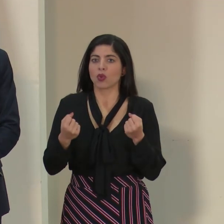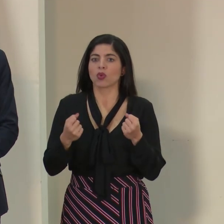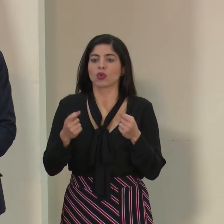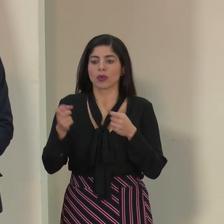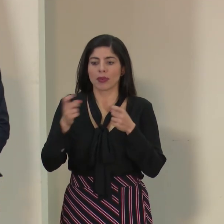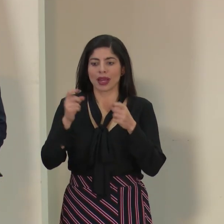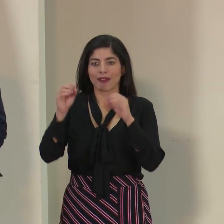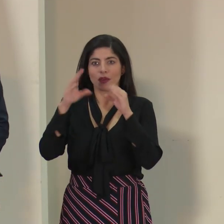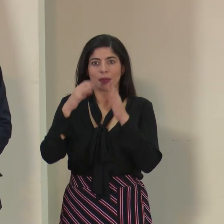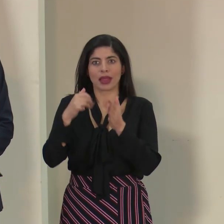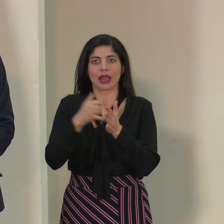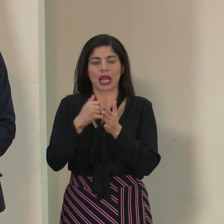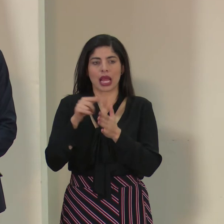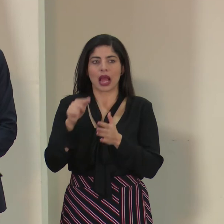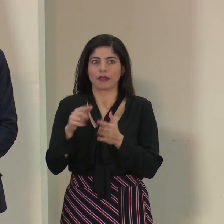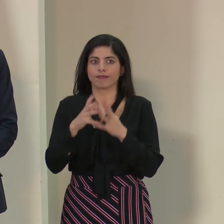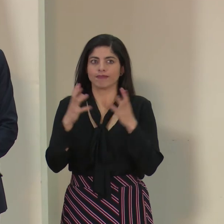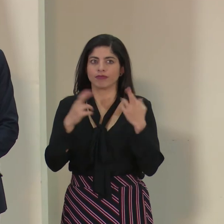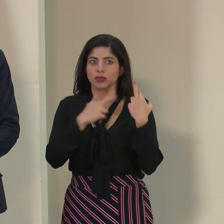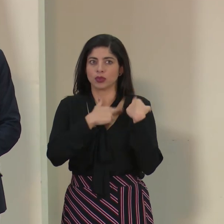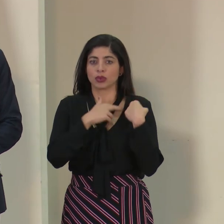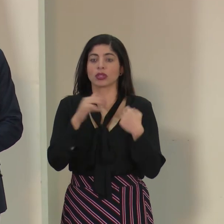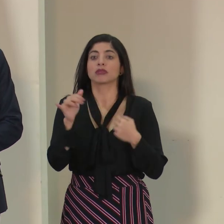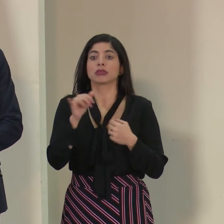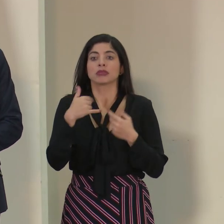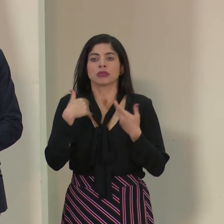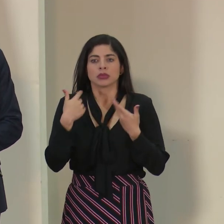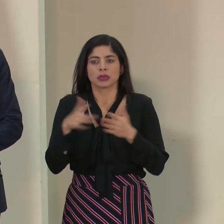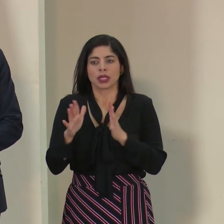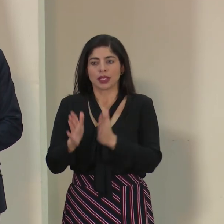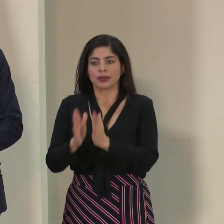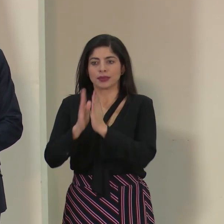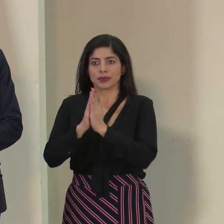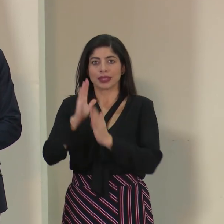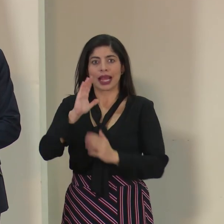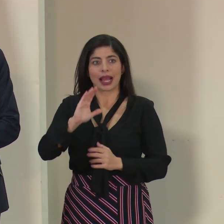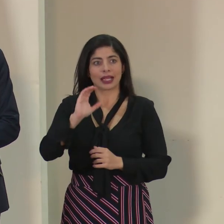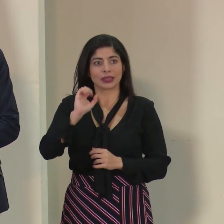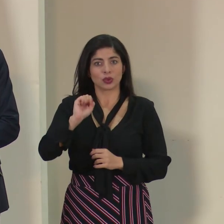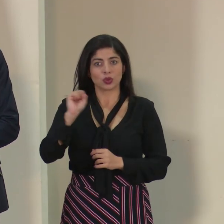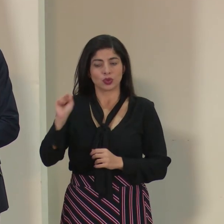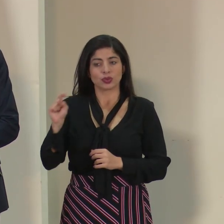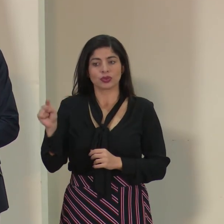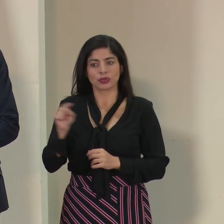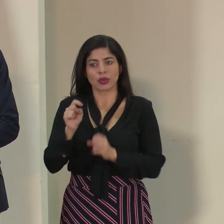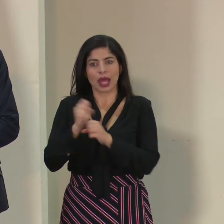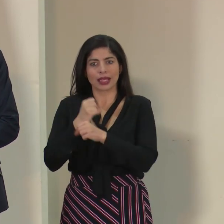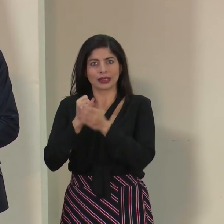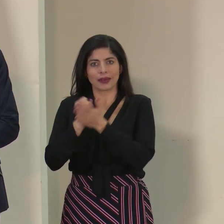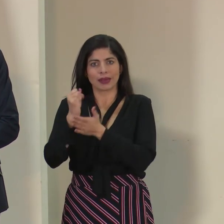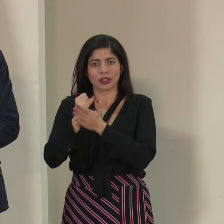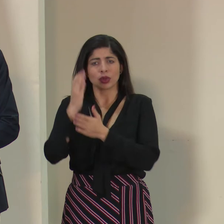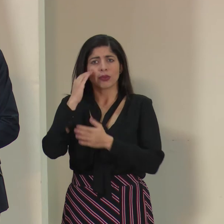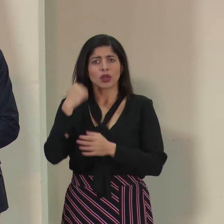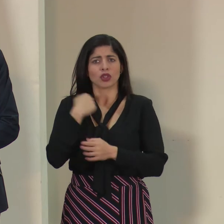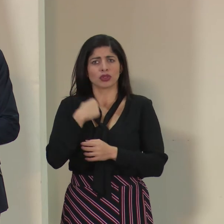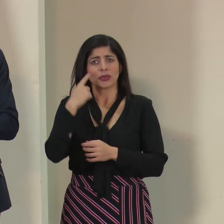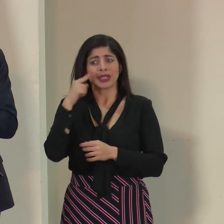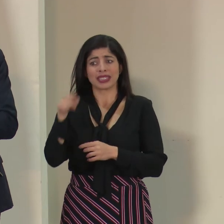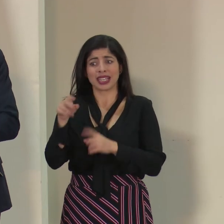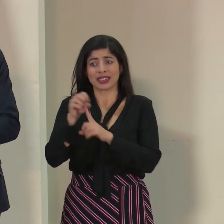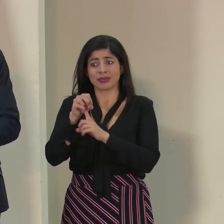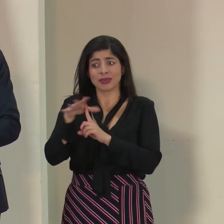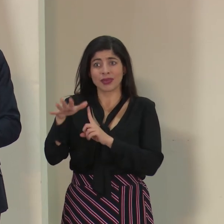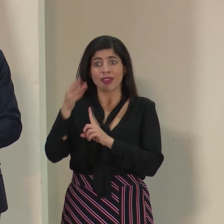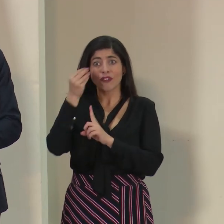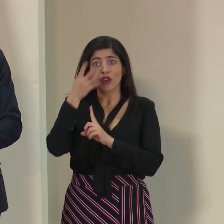de la información sensible. Yo mismo le he solicitado también a la caja costarricense que se hagan las investigaciones, porque consideramos que esta filtración por